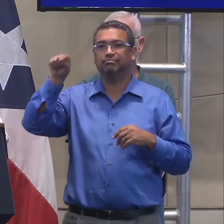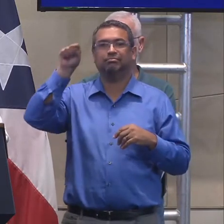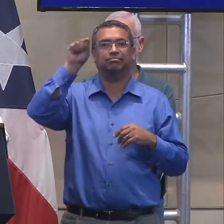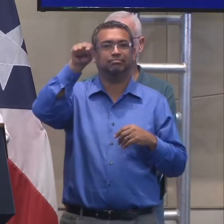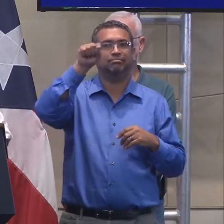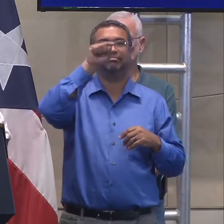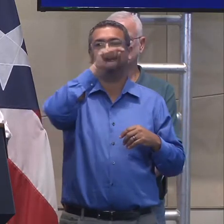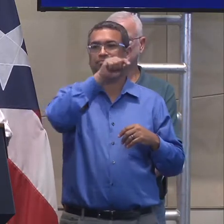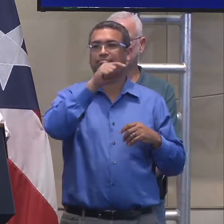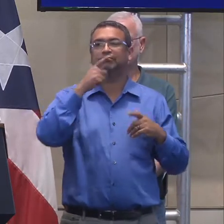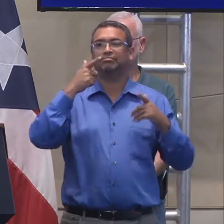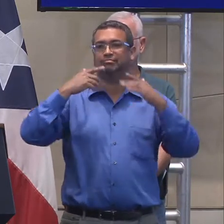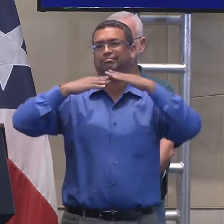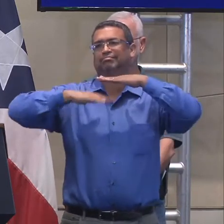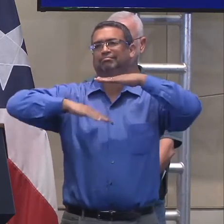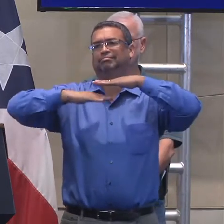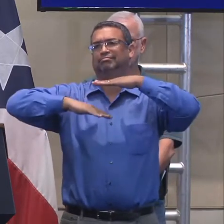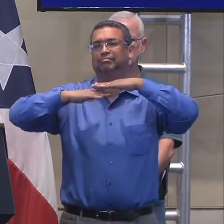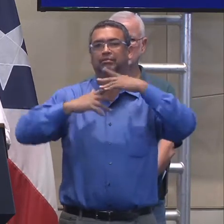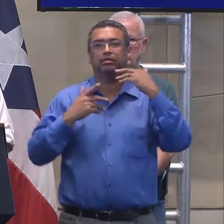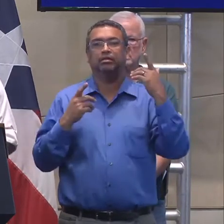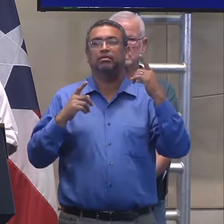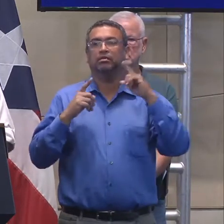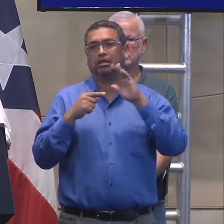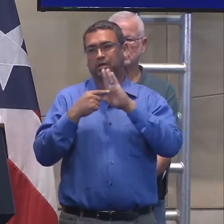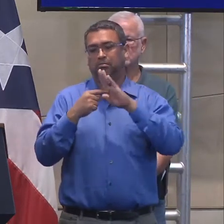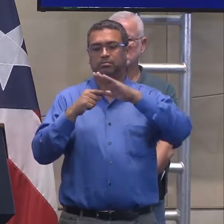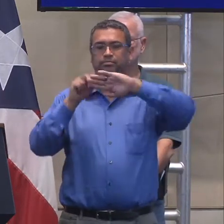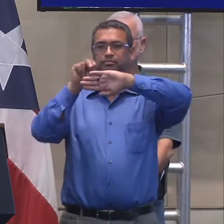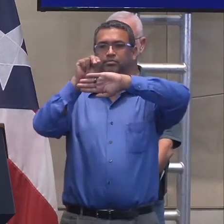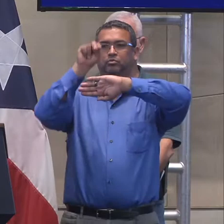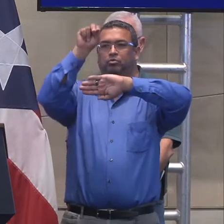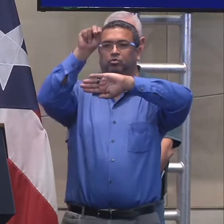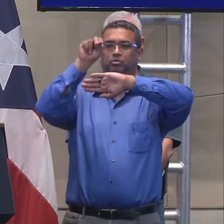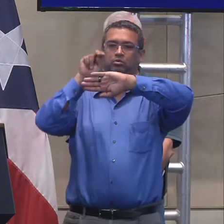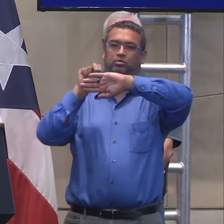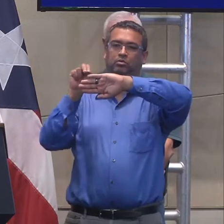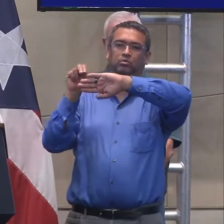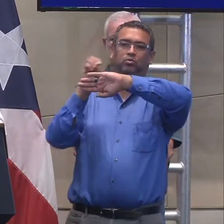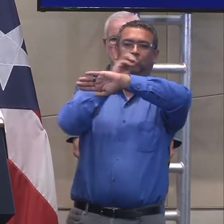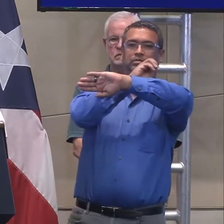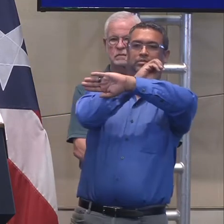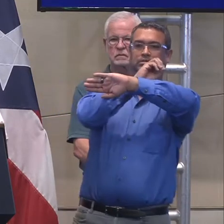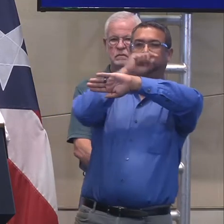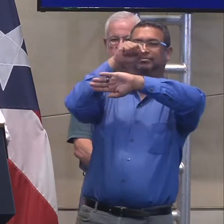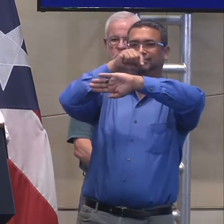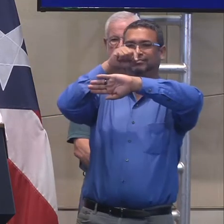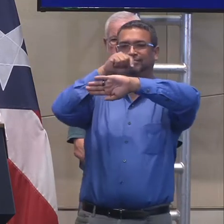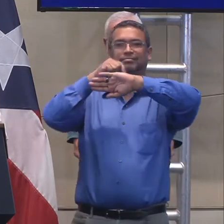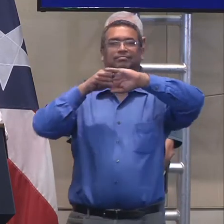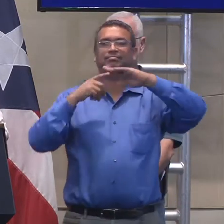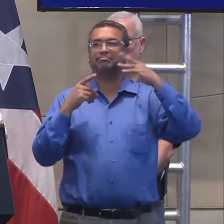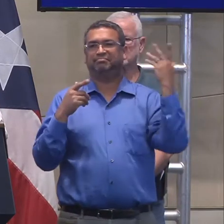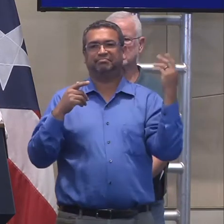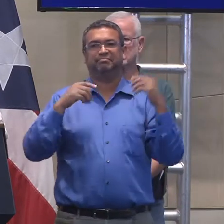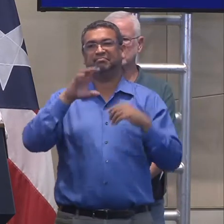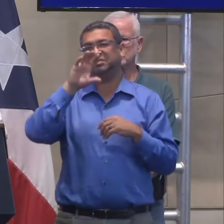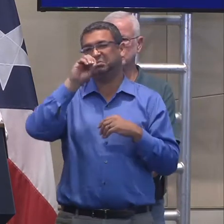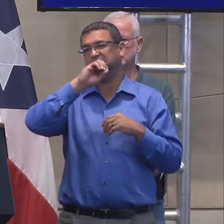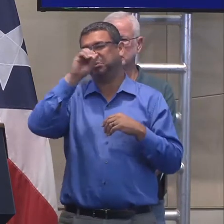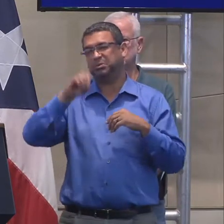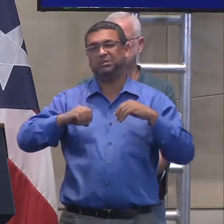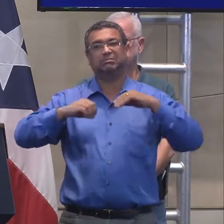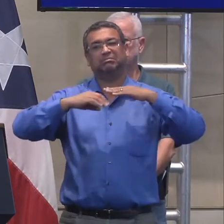por debajo de ellos. Ahí nos vamos a enfocar. Áreas como el norte y el noroeste de Puerto Rico tienen por debajo de 50